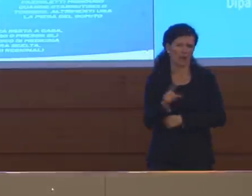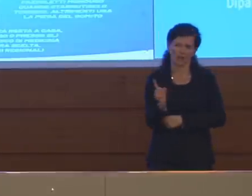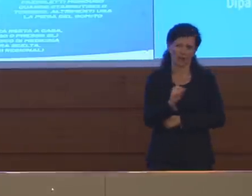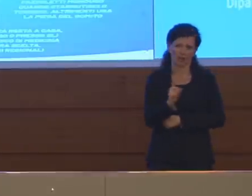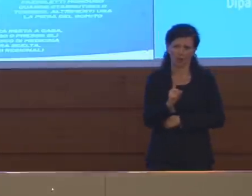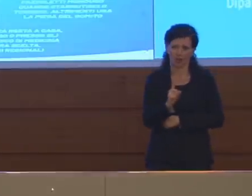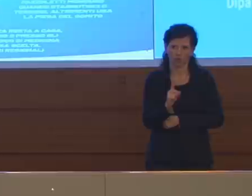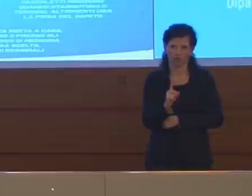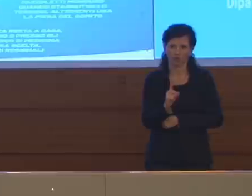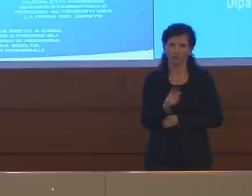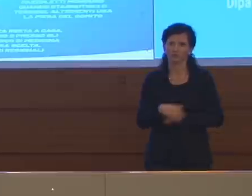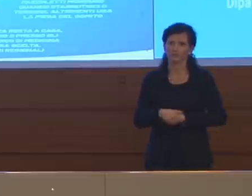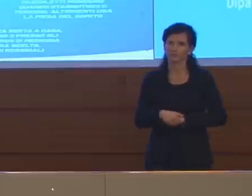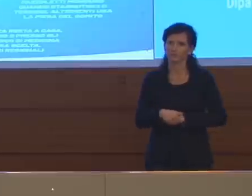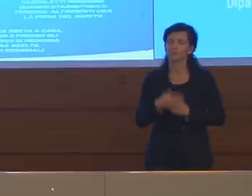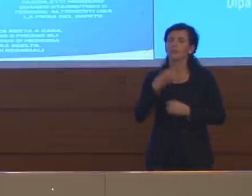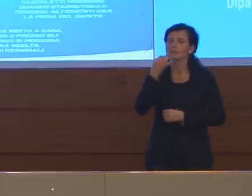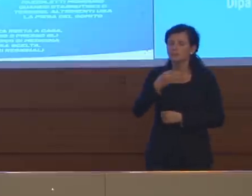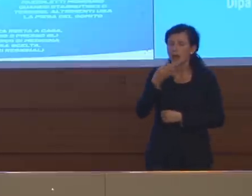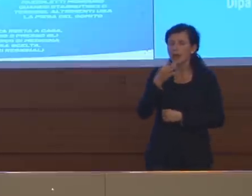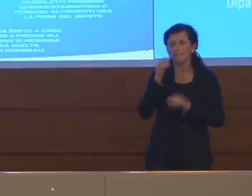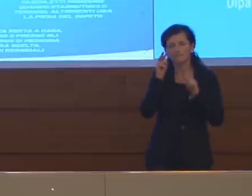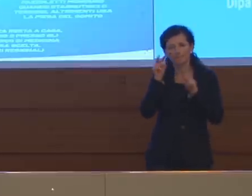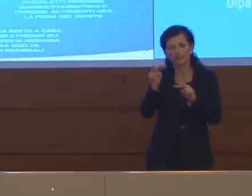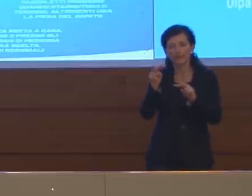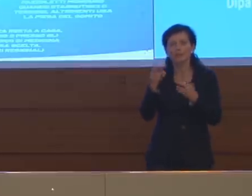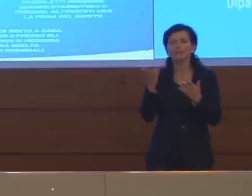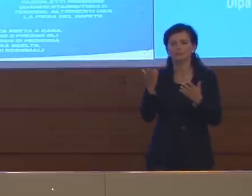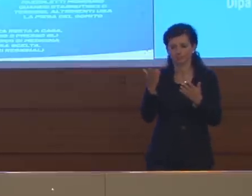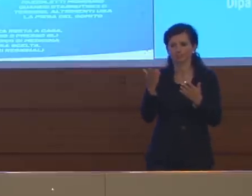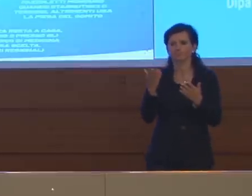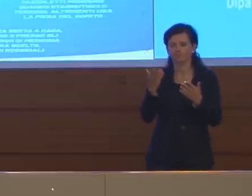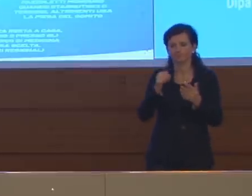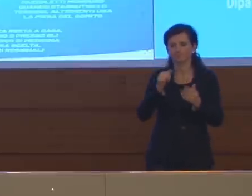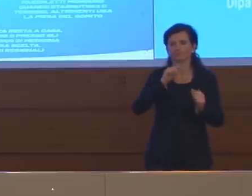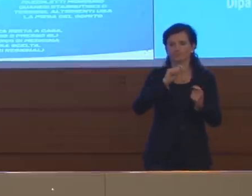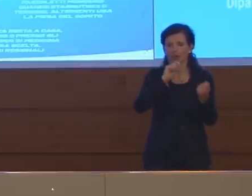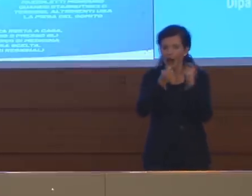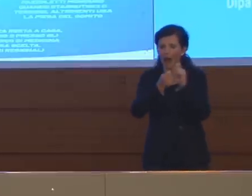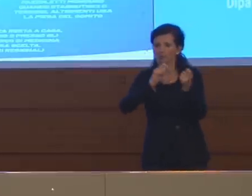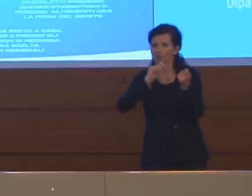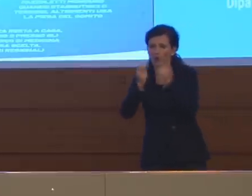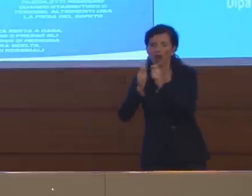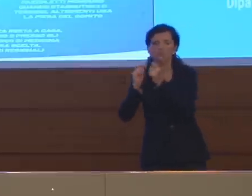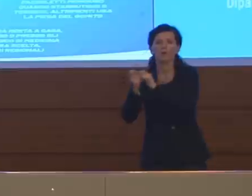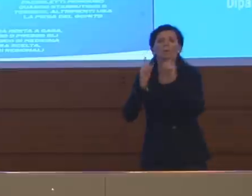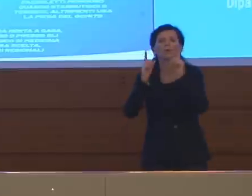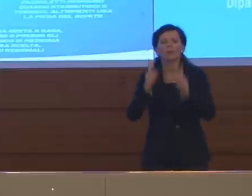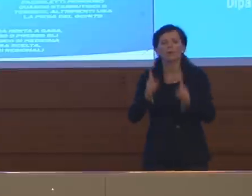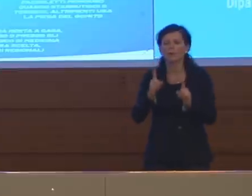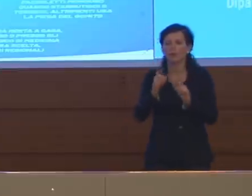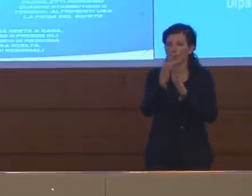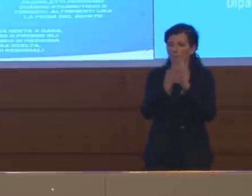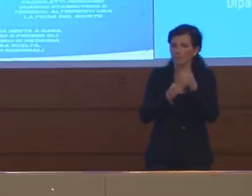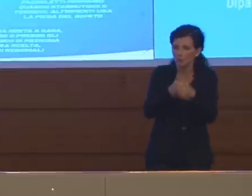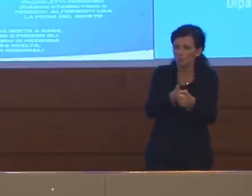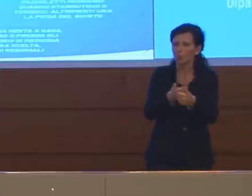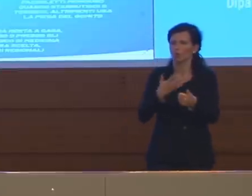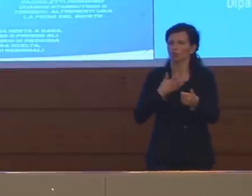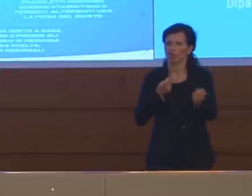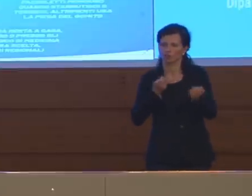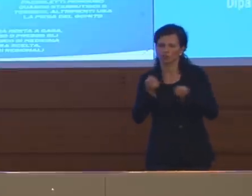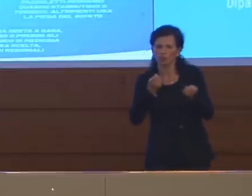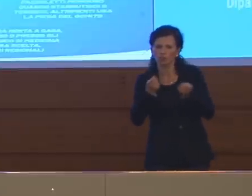blocca tutto il Paese. Tenendo conto che comunque c'è una modulazione per cui ci sono delle regole che vengono date a livello nazionale, poi c'è una gestione soprattutto